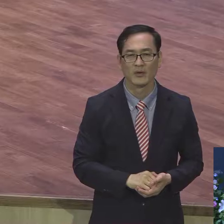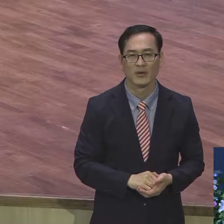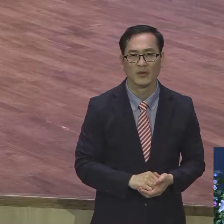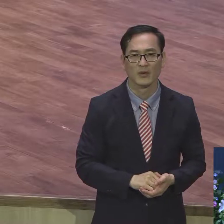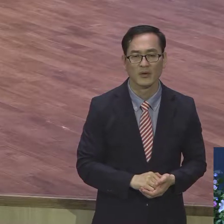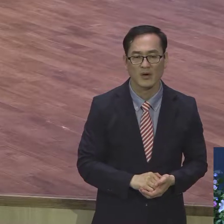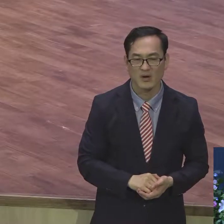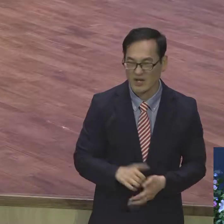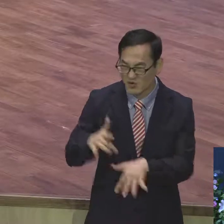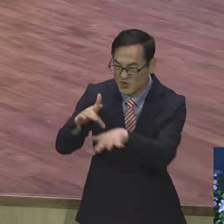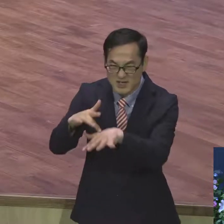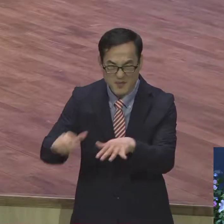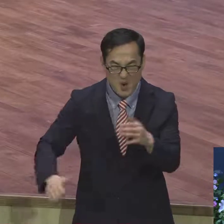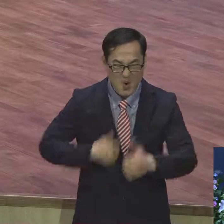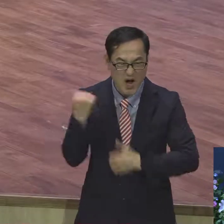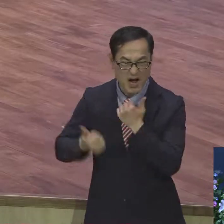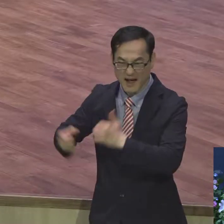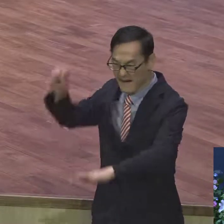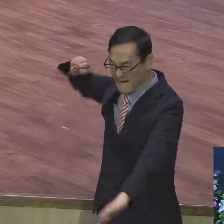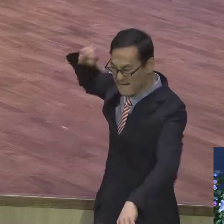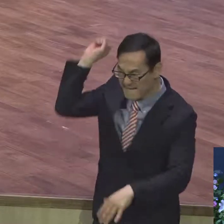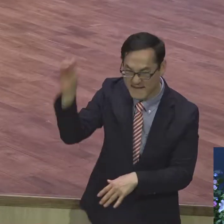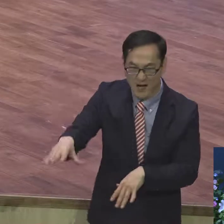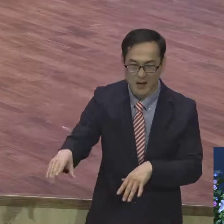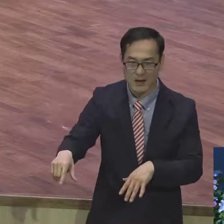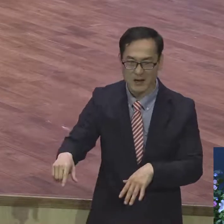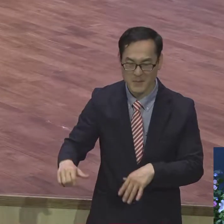막 싸우는 겁니다. 실제로